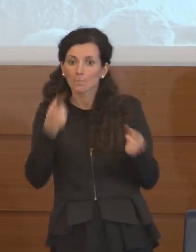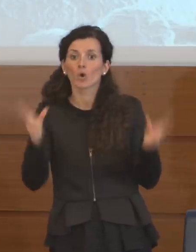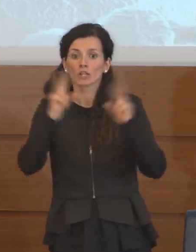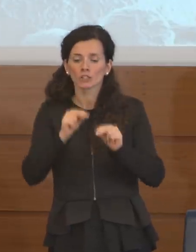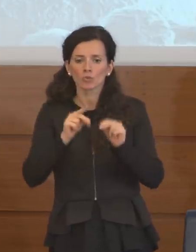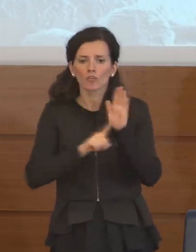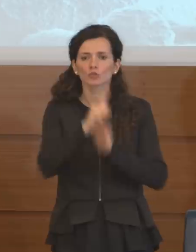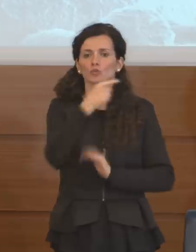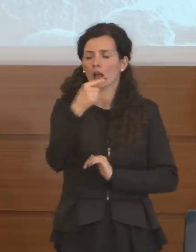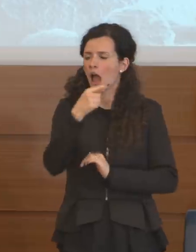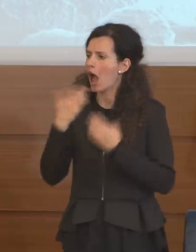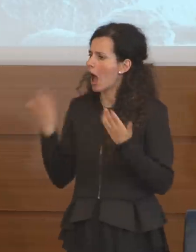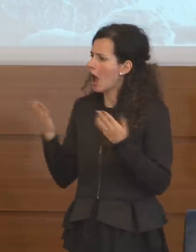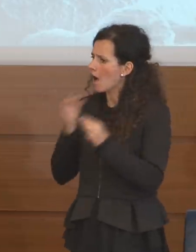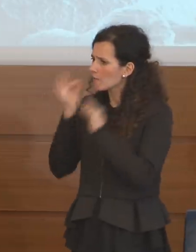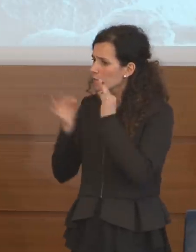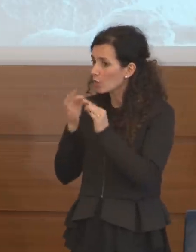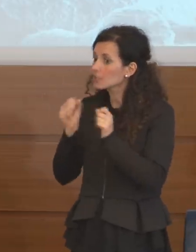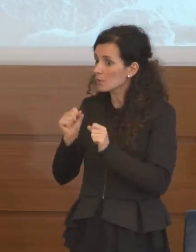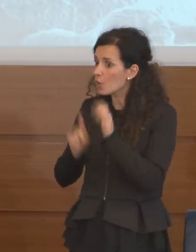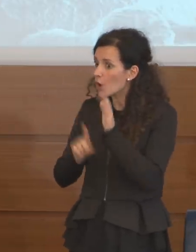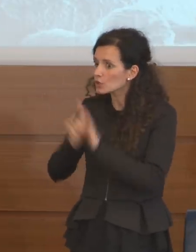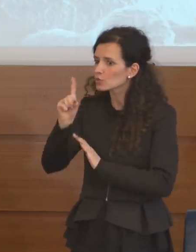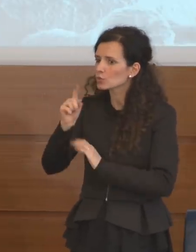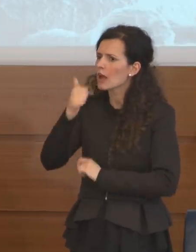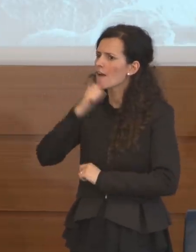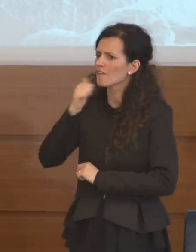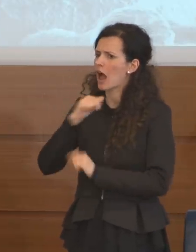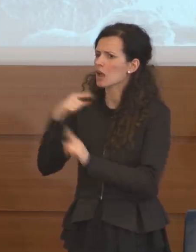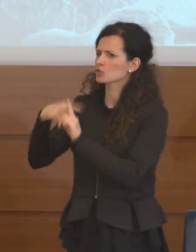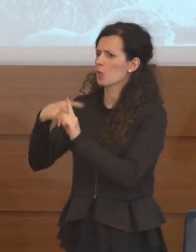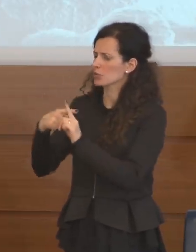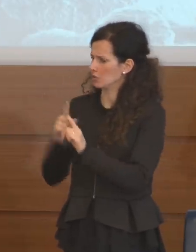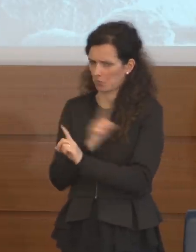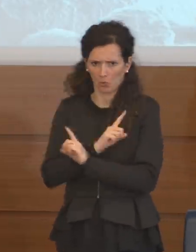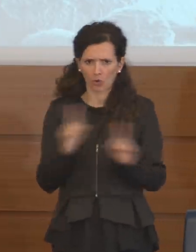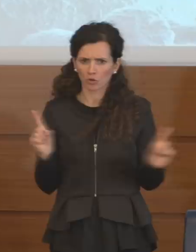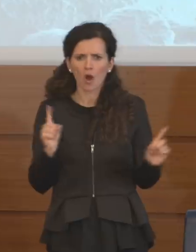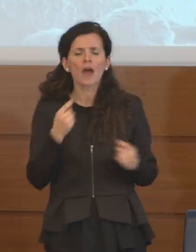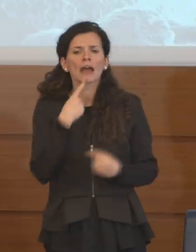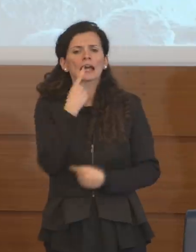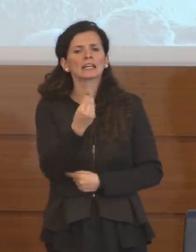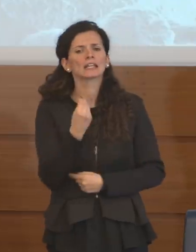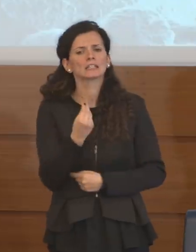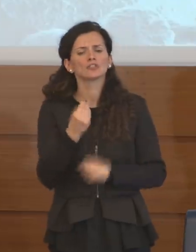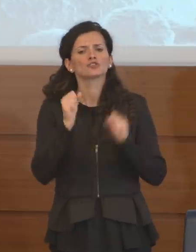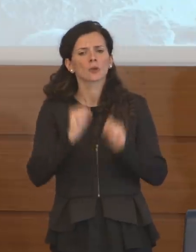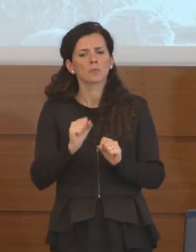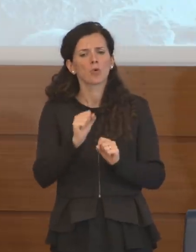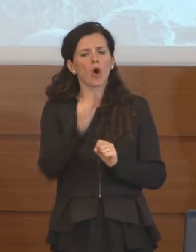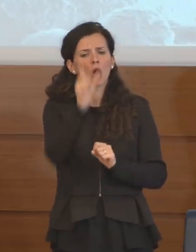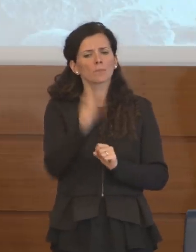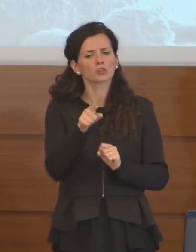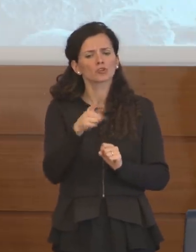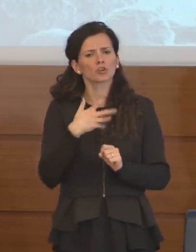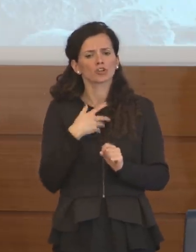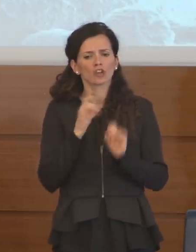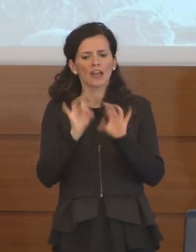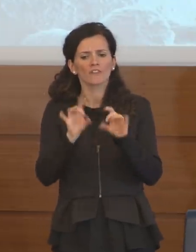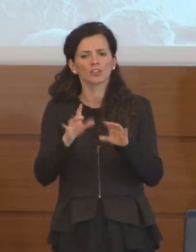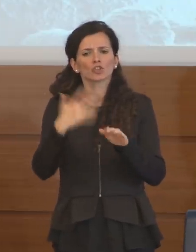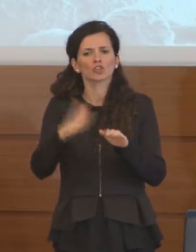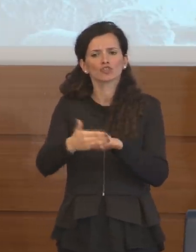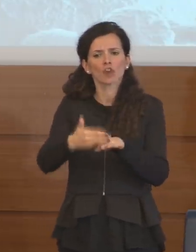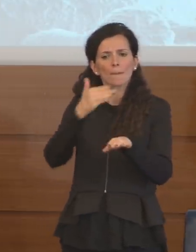Potevano essere falsi positivi? Assolutamente no e chi le dice che non erano in atto con un'infezione veriale da